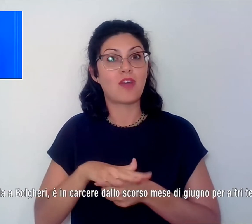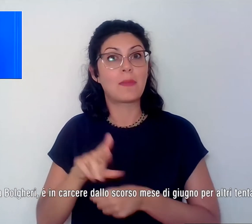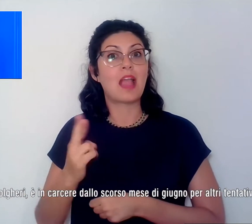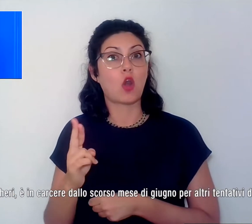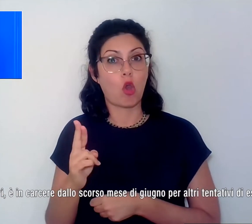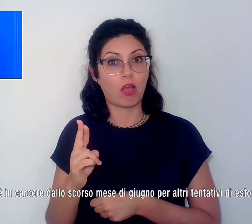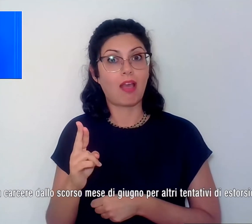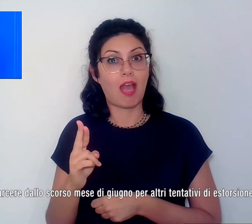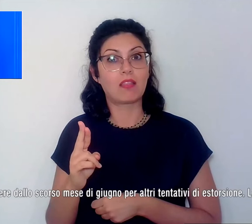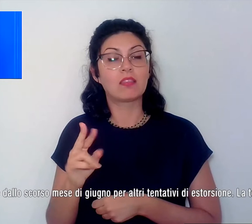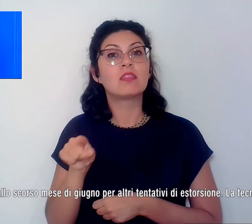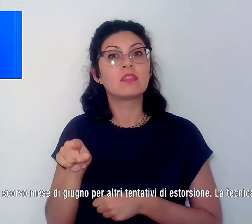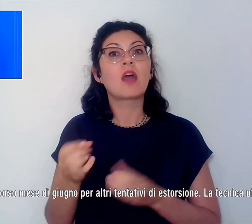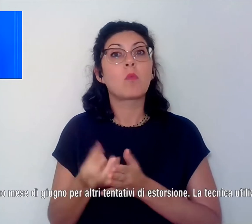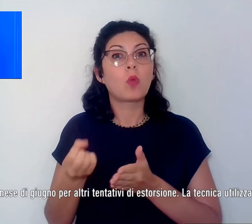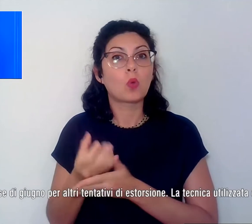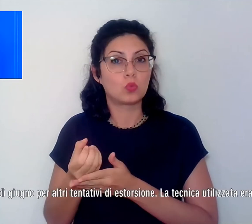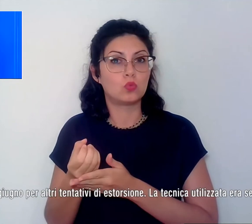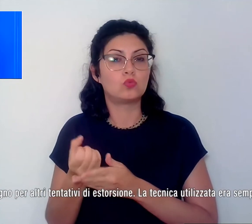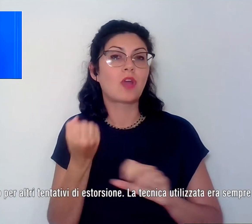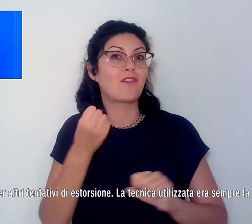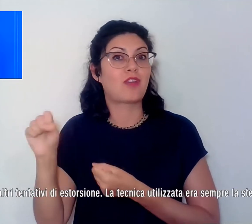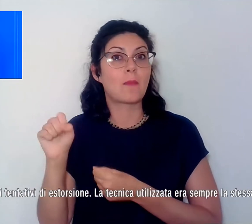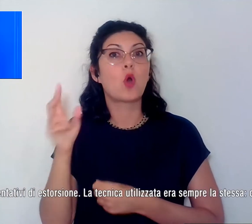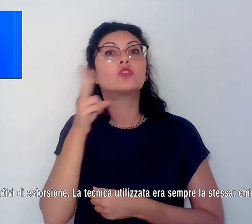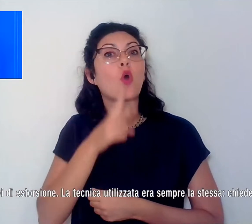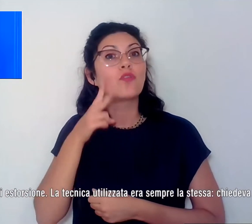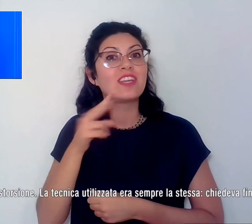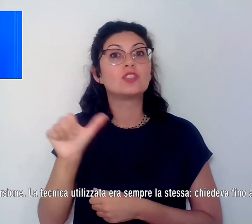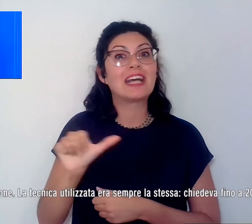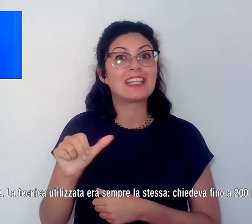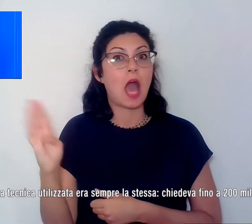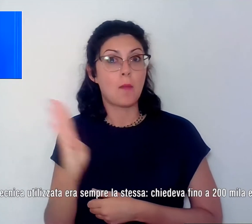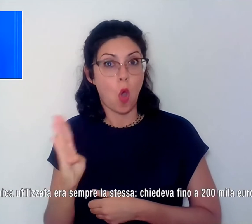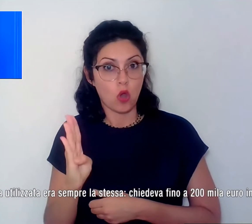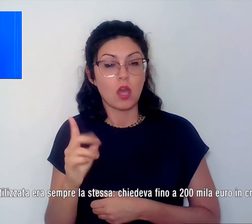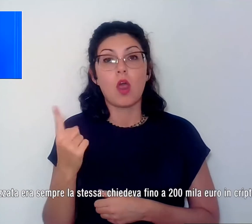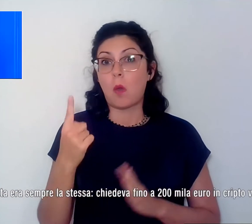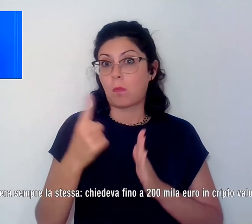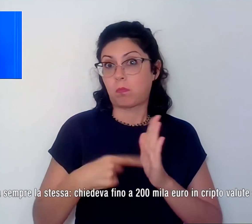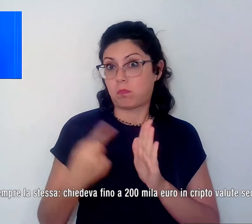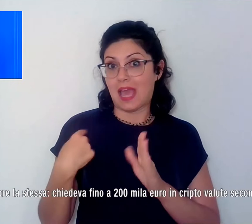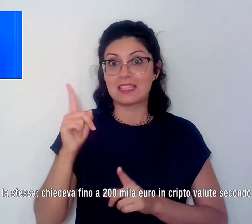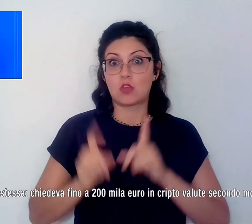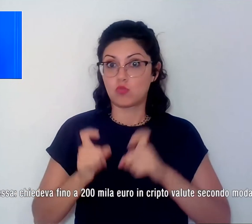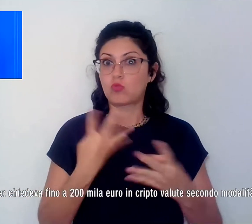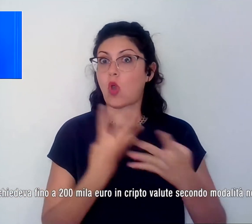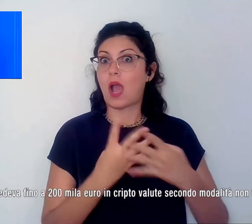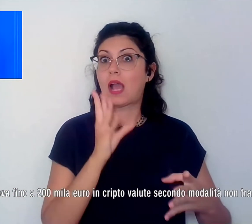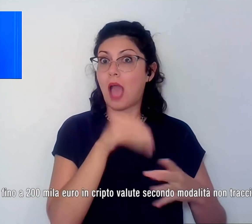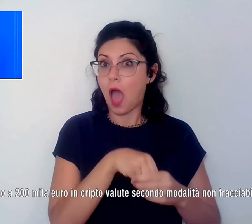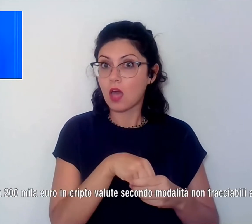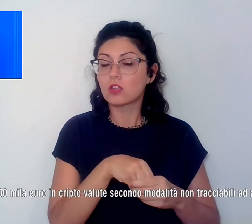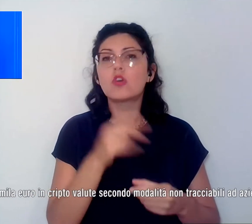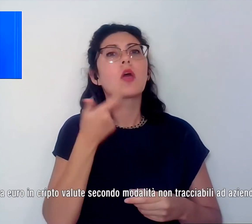produce il celebre vino Sassicaia Bolgheri, è in carcere dallo scorso mese di giugno per altri tentativi di